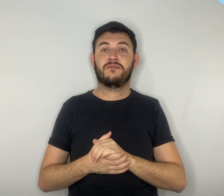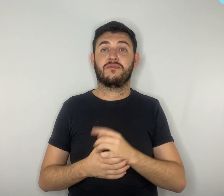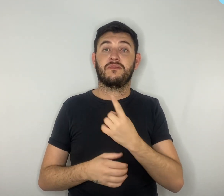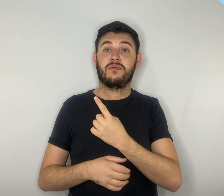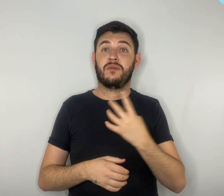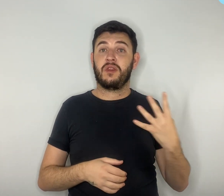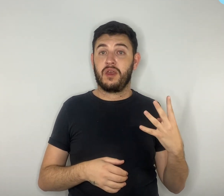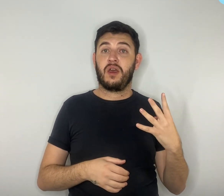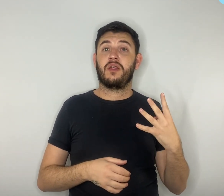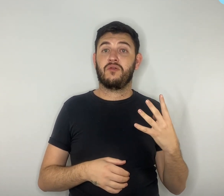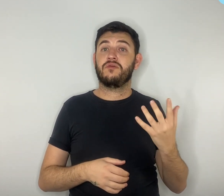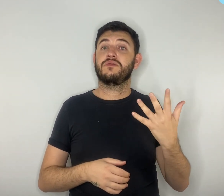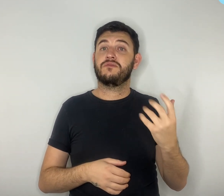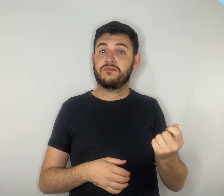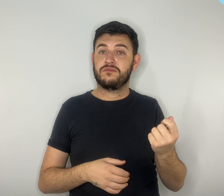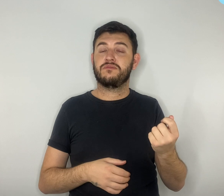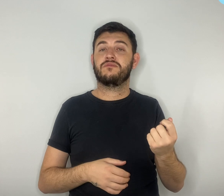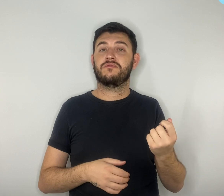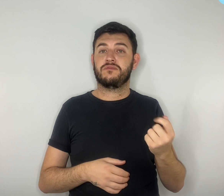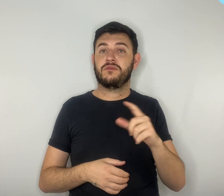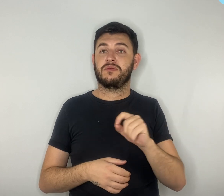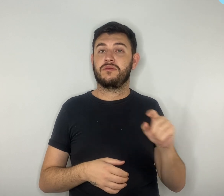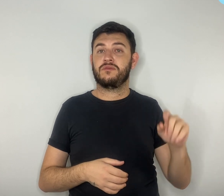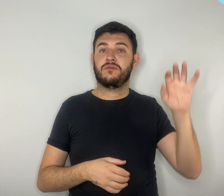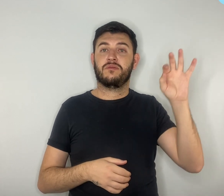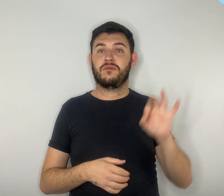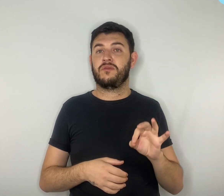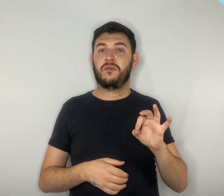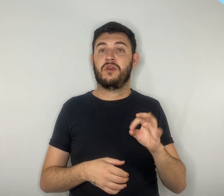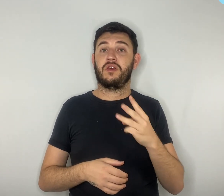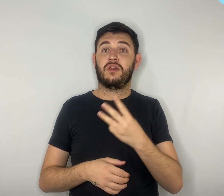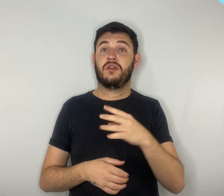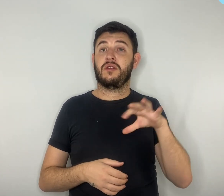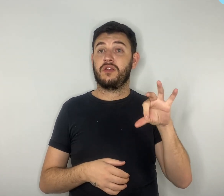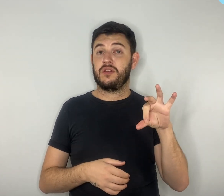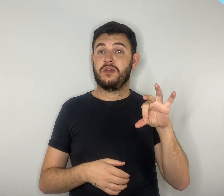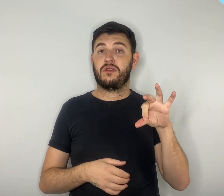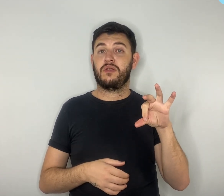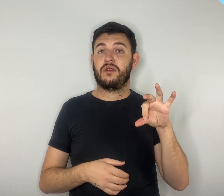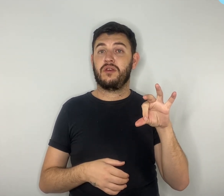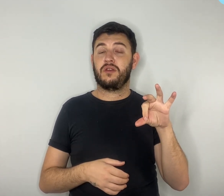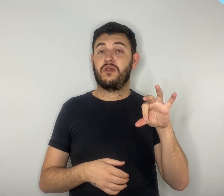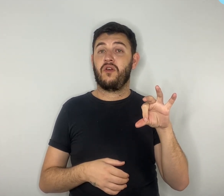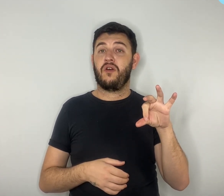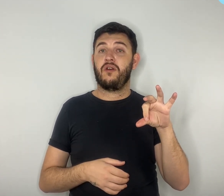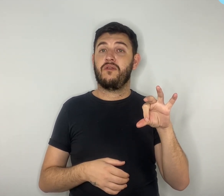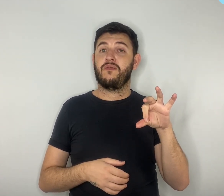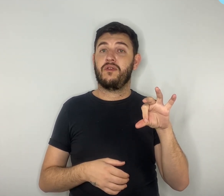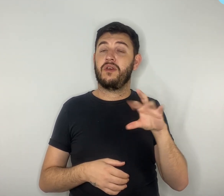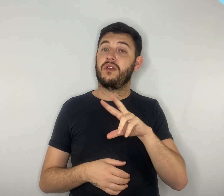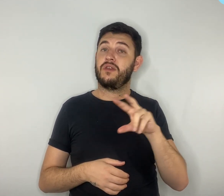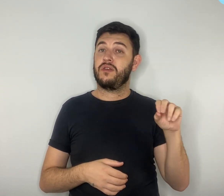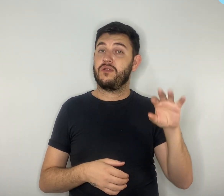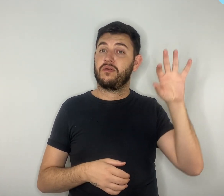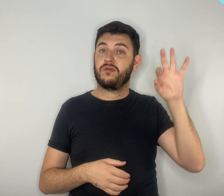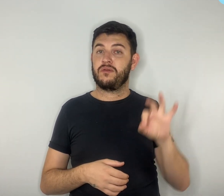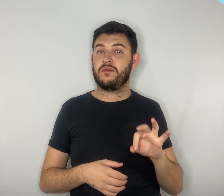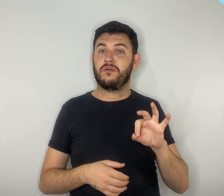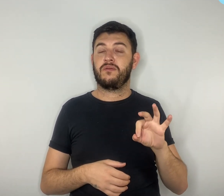foram acatadas integralmente e 39 parcialmente. As 2.400